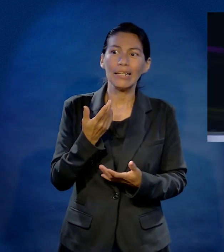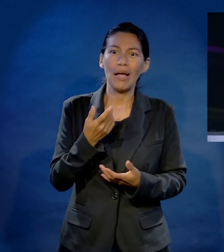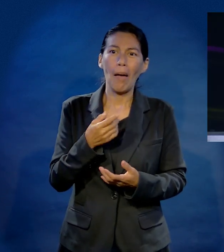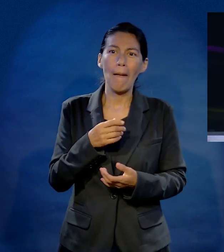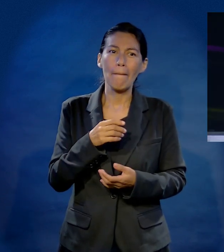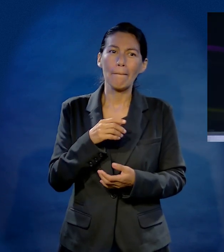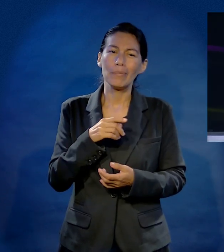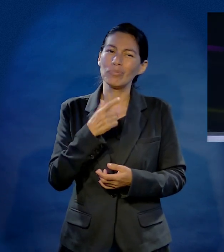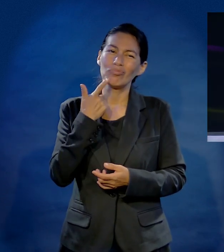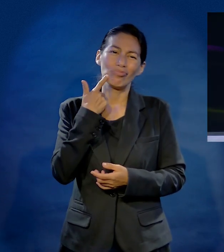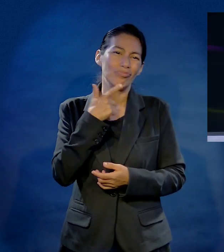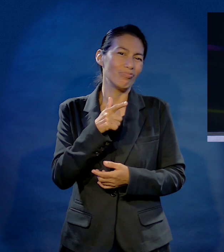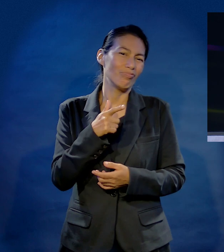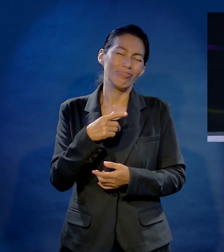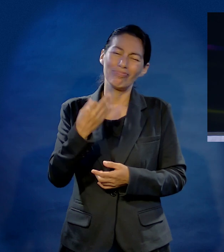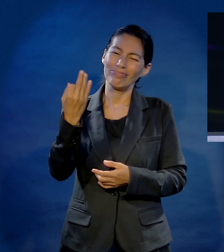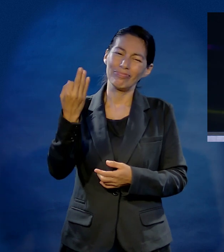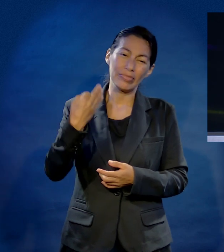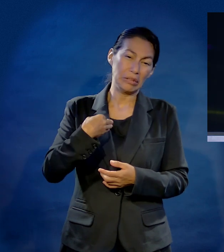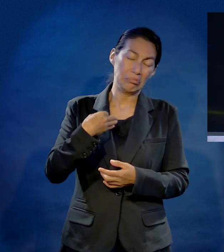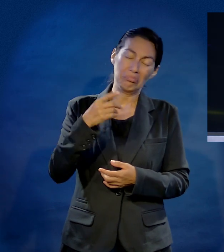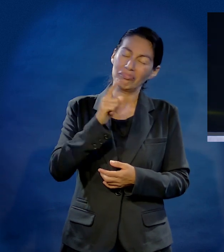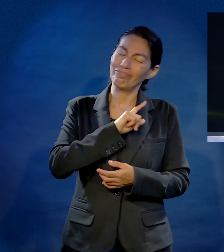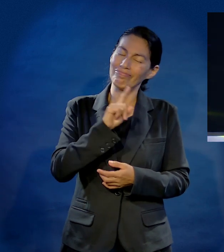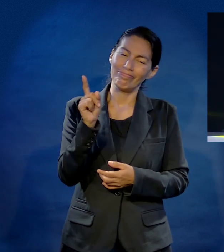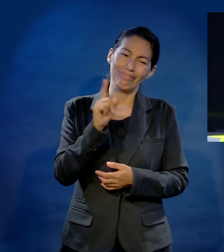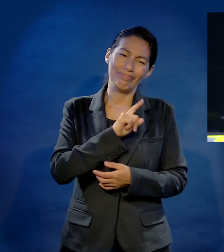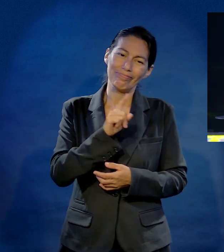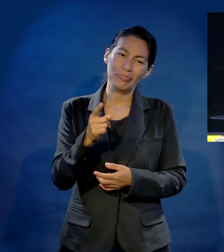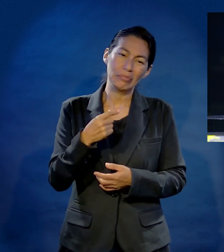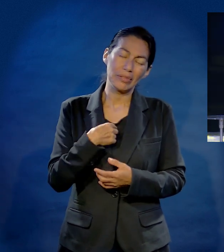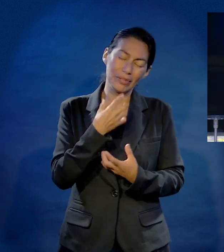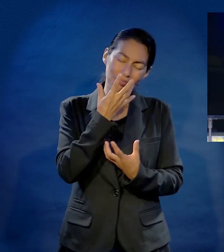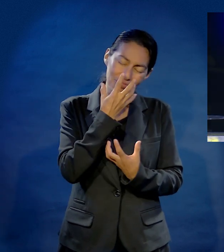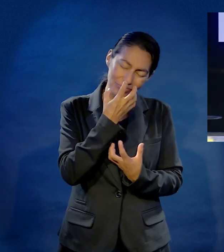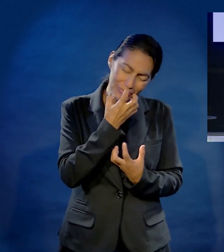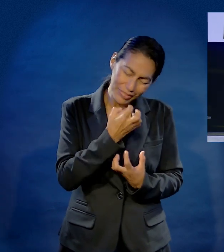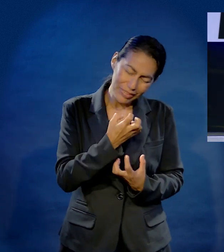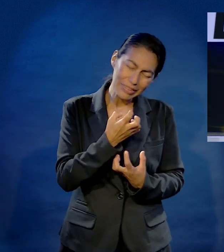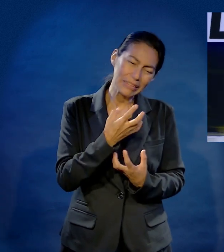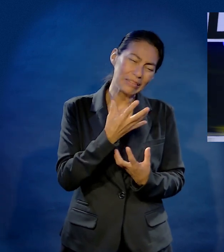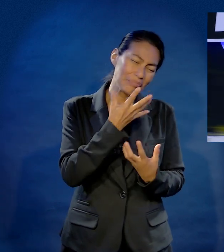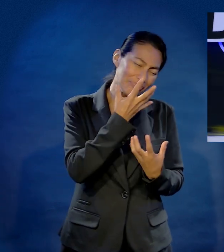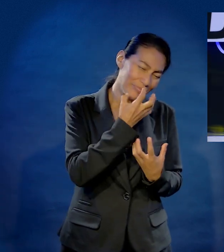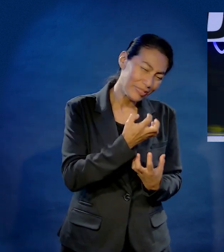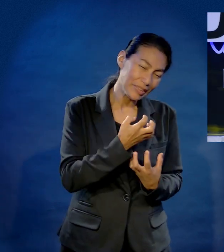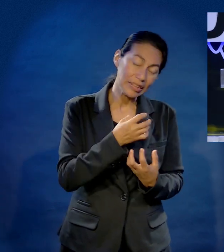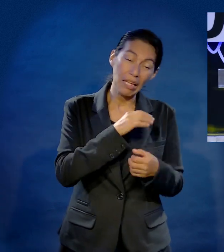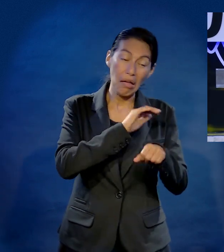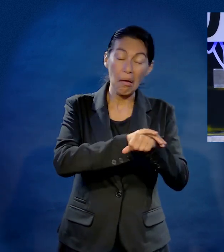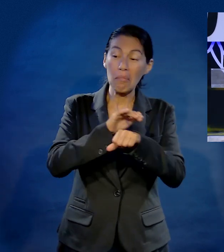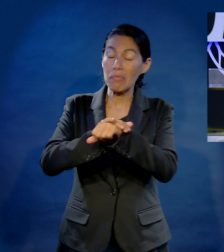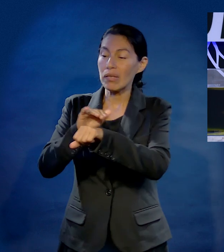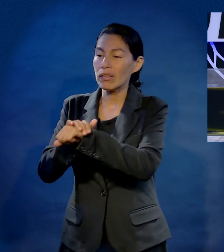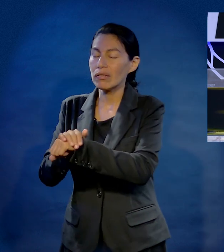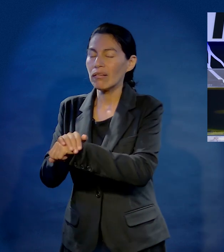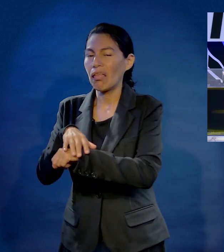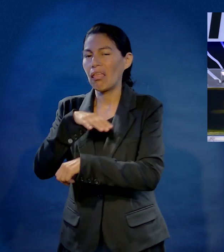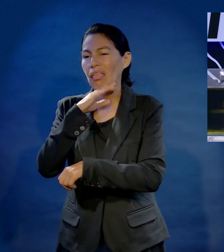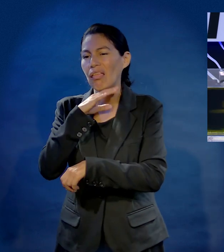conquistar, me batió, pero con todo el bato encima. Y andaba yo triste, triste, y dije, ¿con quién voy? Porque ninguno de